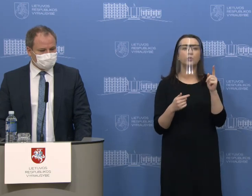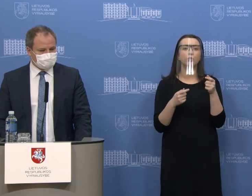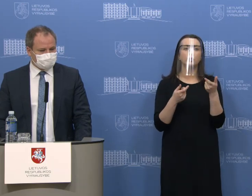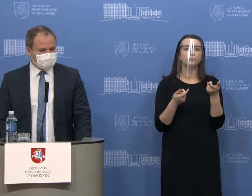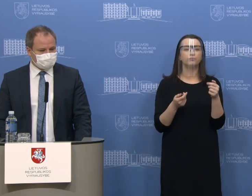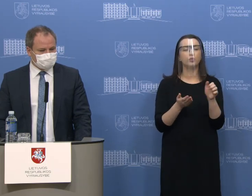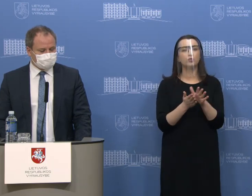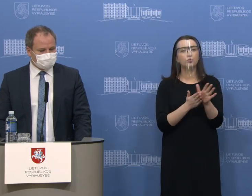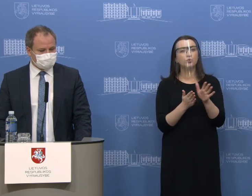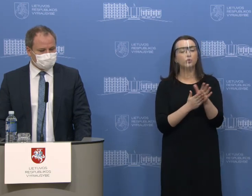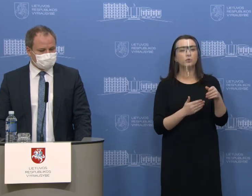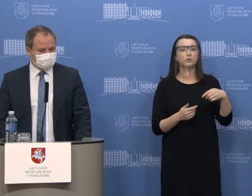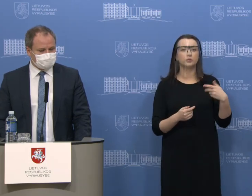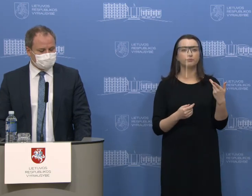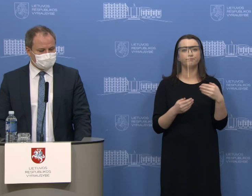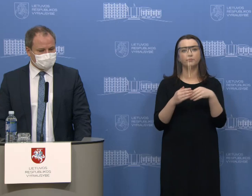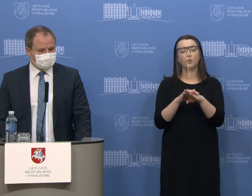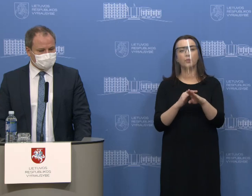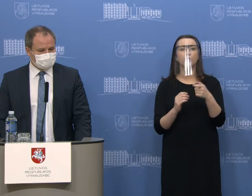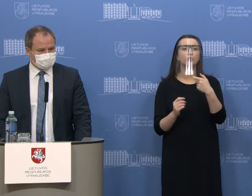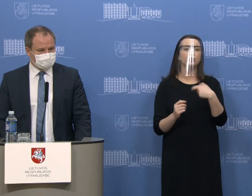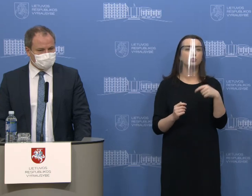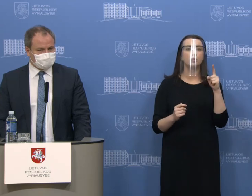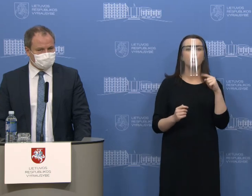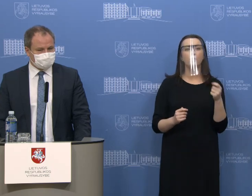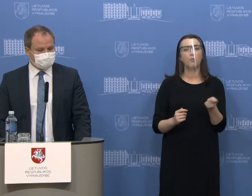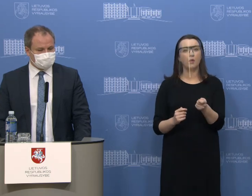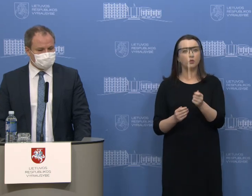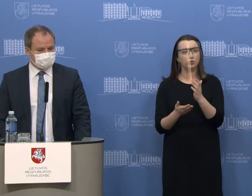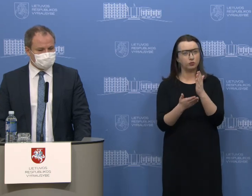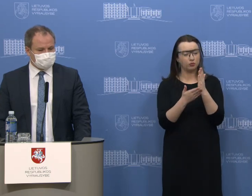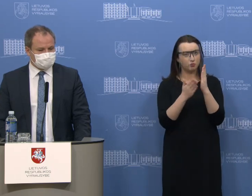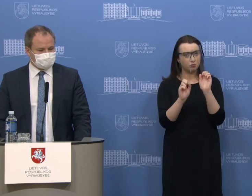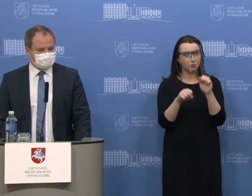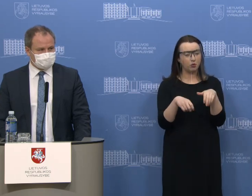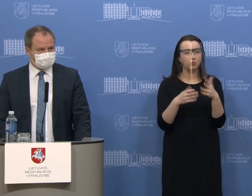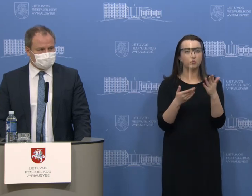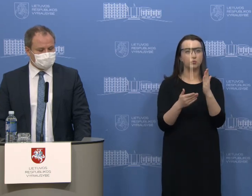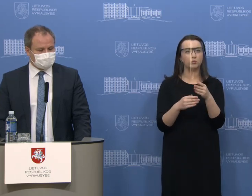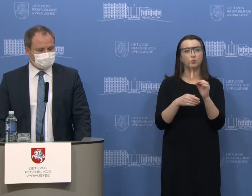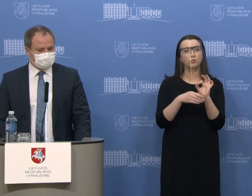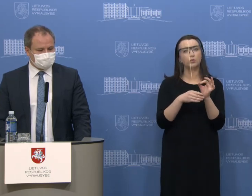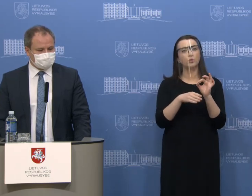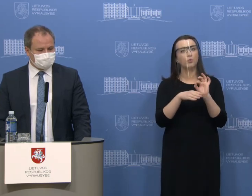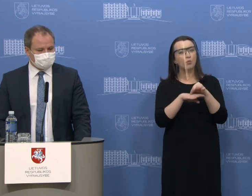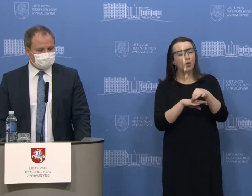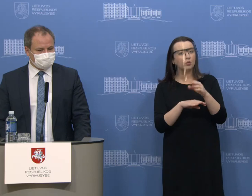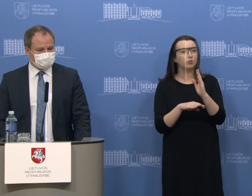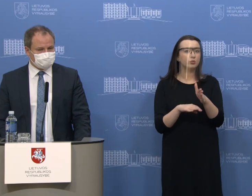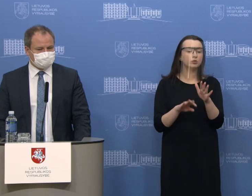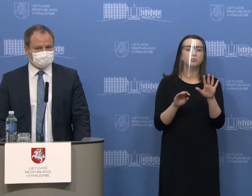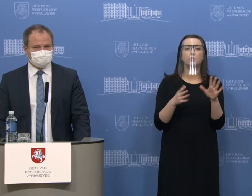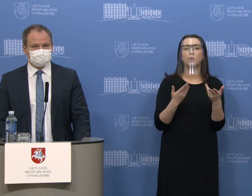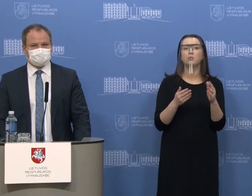pasivaikščioti, pavyzdžiui, lauką pavėdžioti iš šunį jau gali užtraukti atsakomybę ir kuriais atvejais gali būti